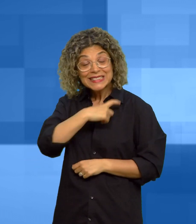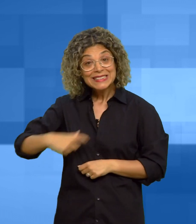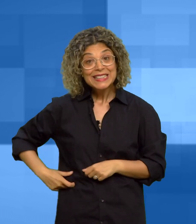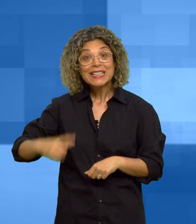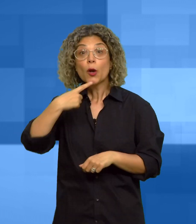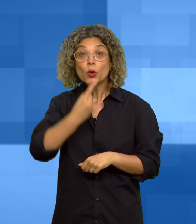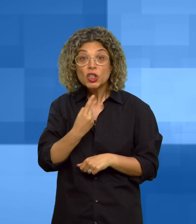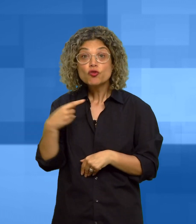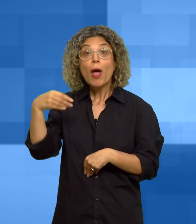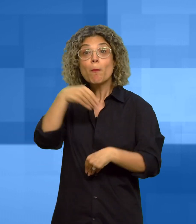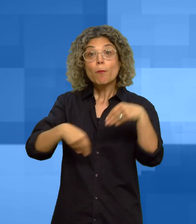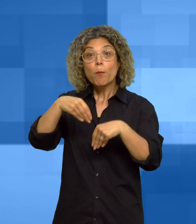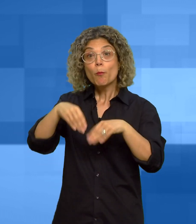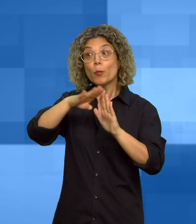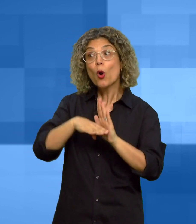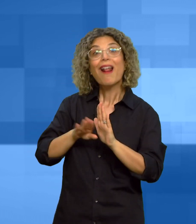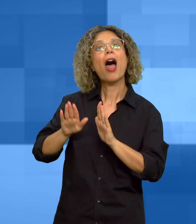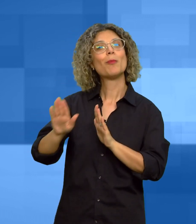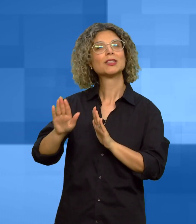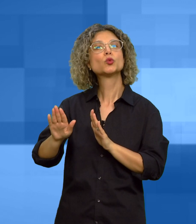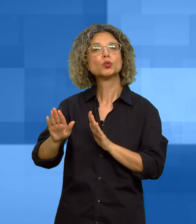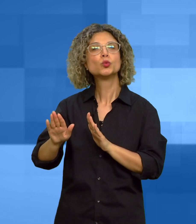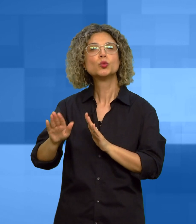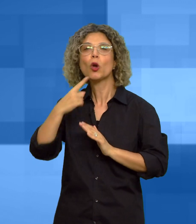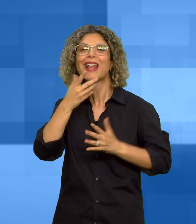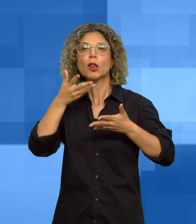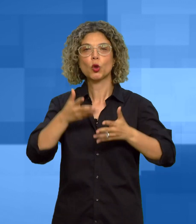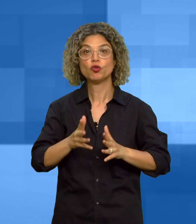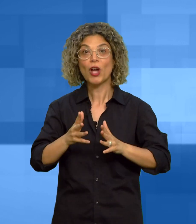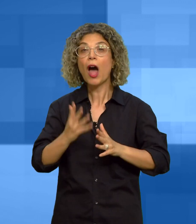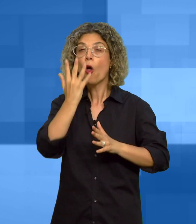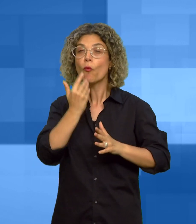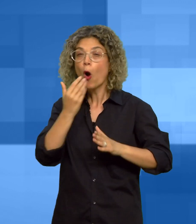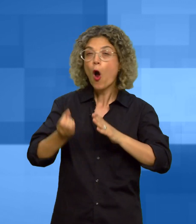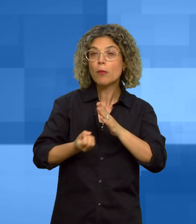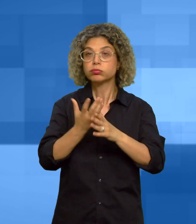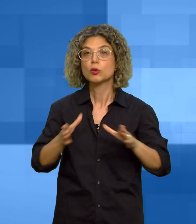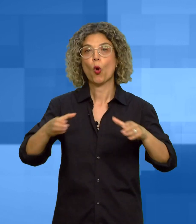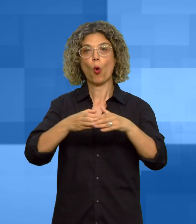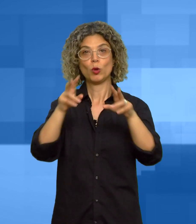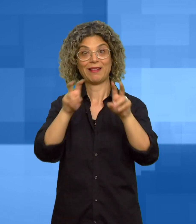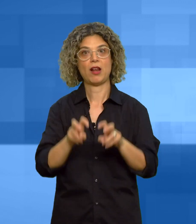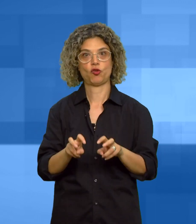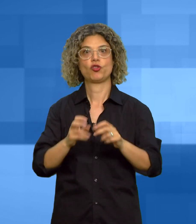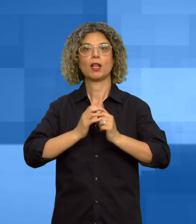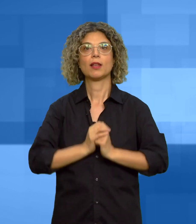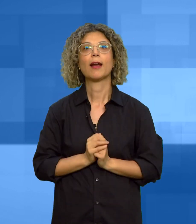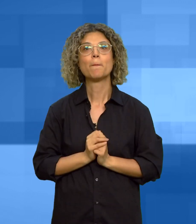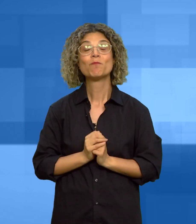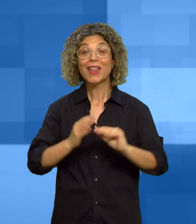elettorale si era manifestato la volontà di creare una comunità energetica l'impianto ricoprirà una